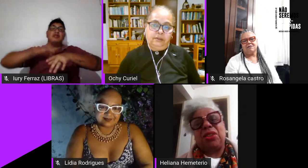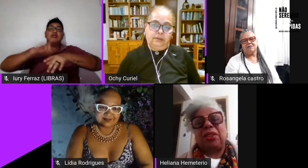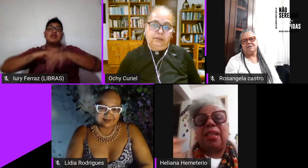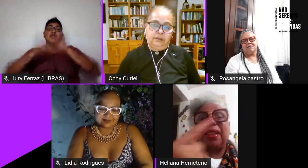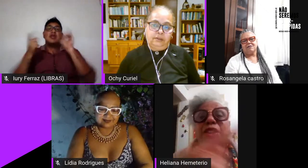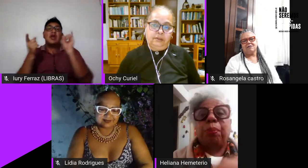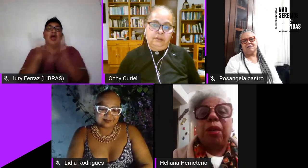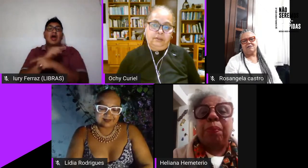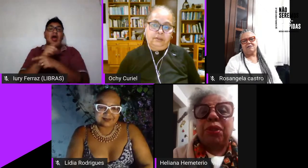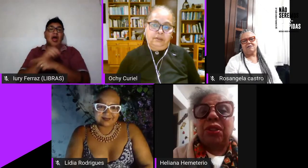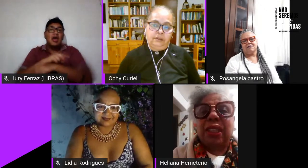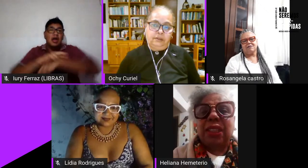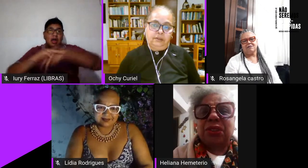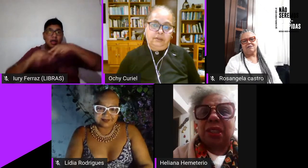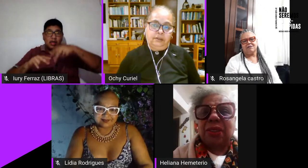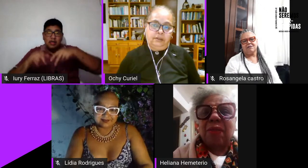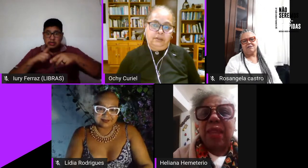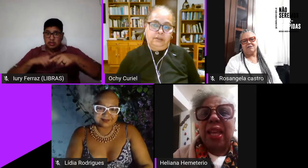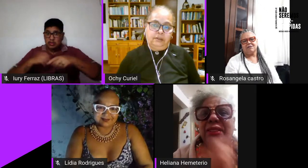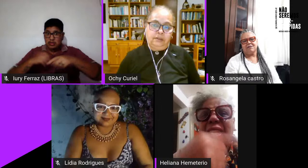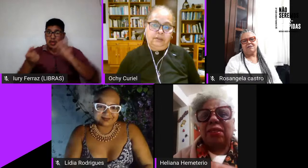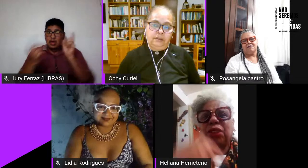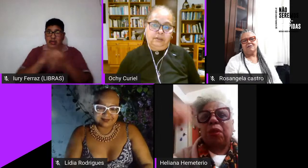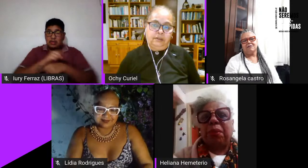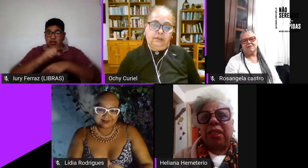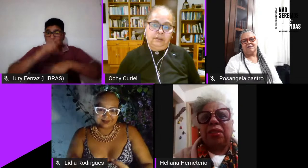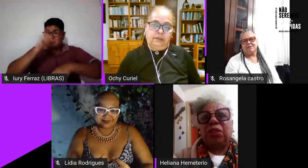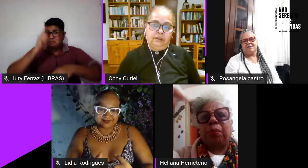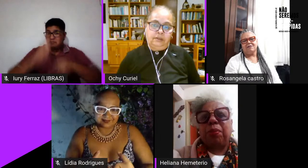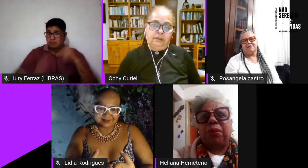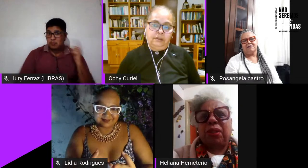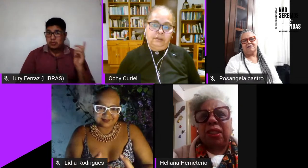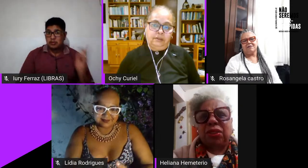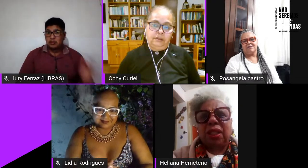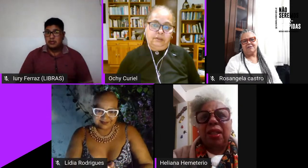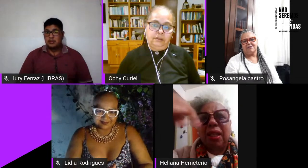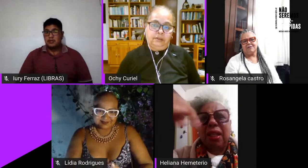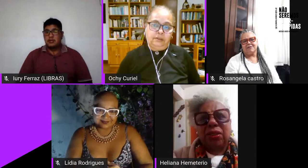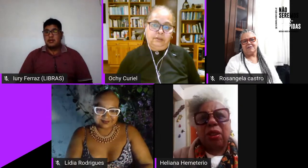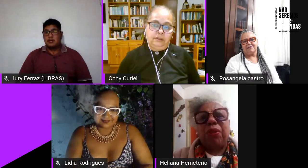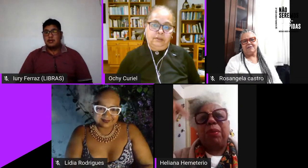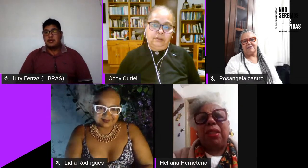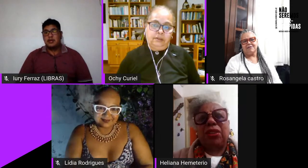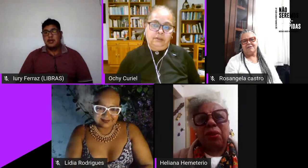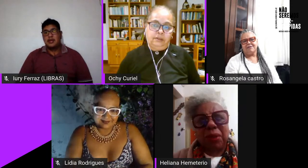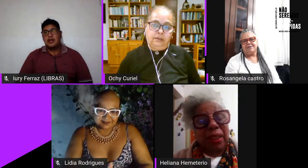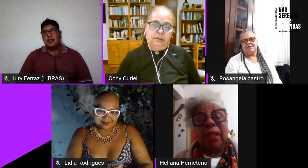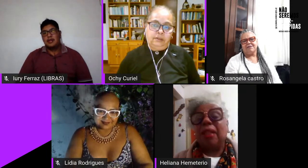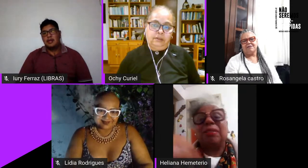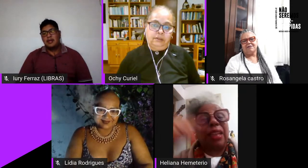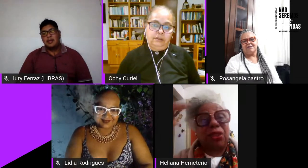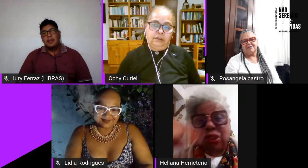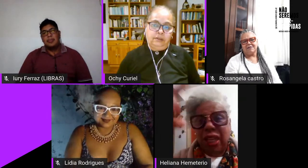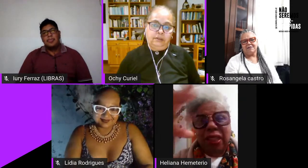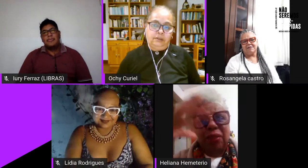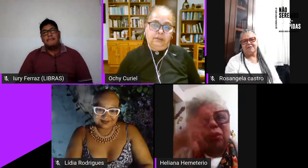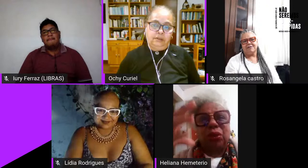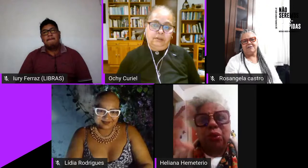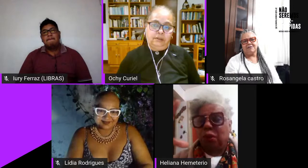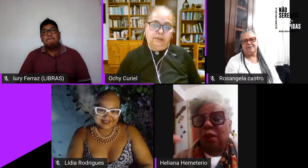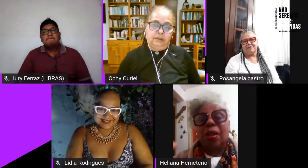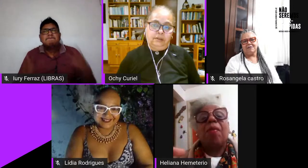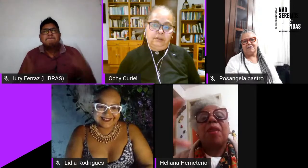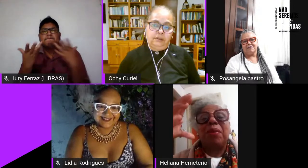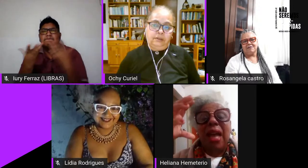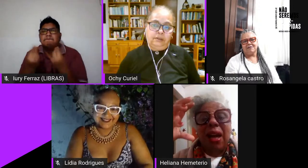antirracistas tem as antiproibicionistas né as lésbicas feministas antiproibicionistas lésbica feminista não sei o que tá cheio